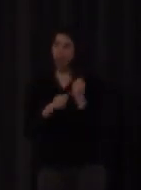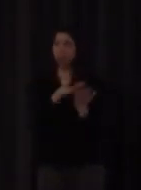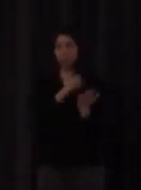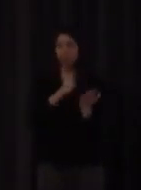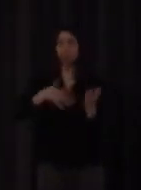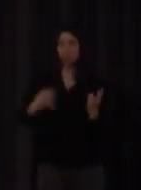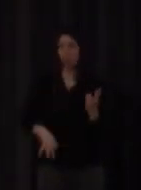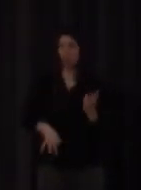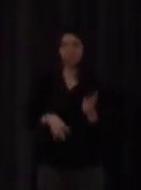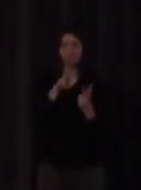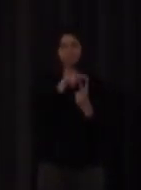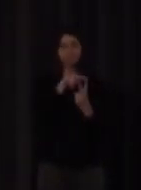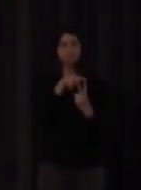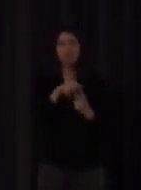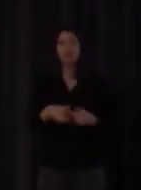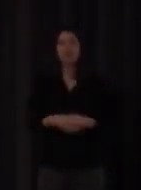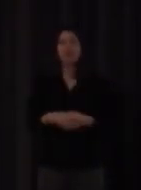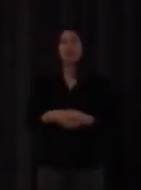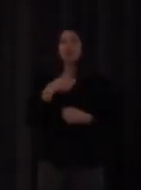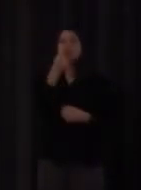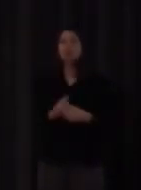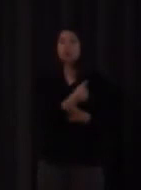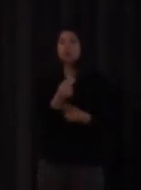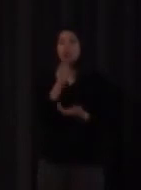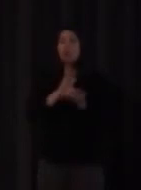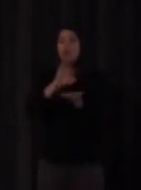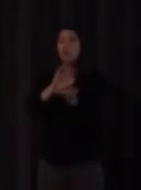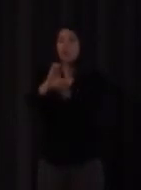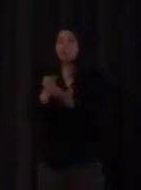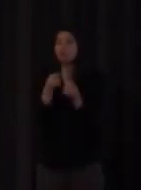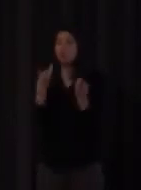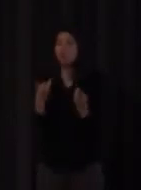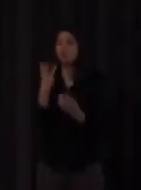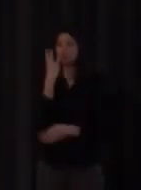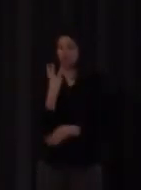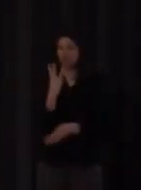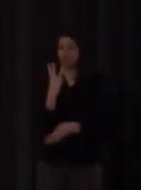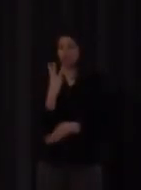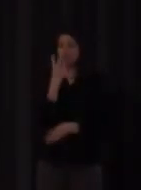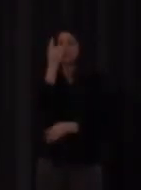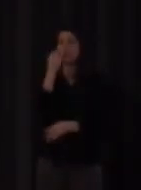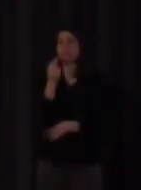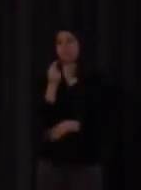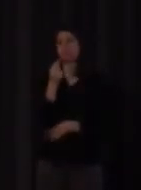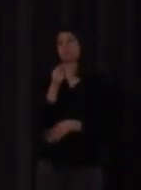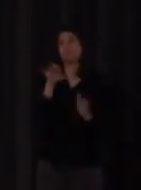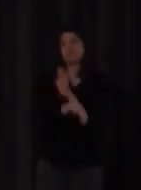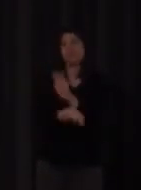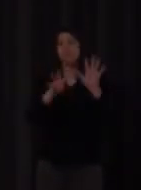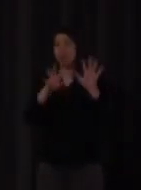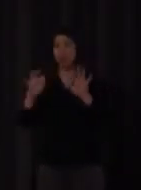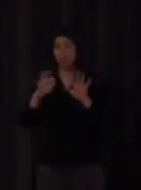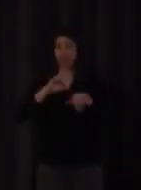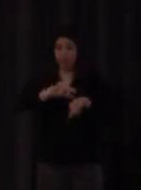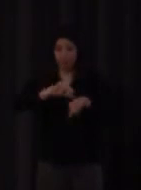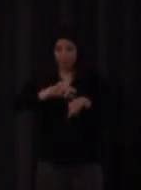son tres cursos escolares en los que se enseña es decir unas 90 horas en primero lo distribuimos tal que así el